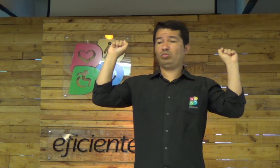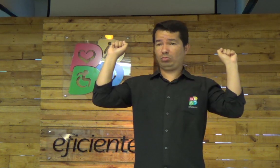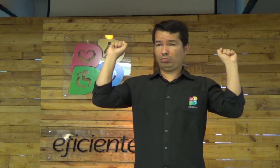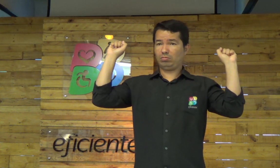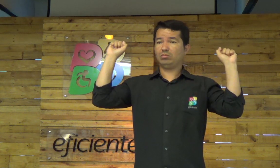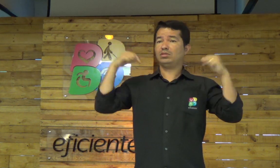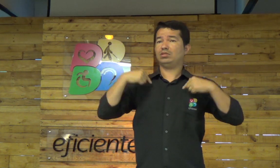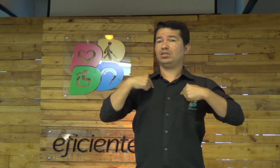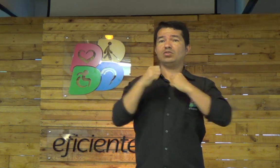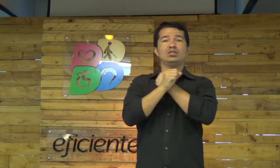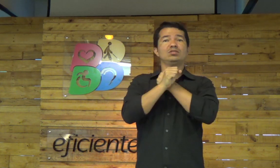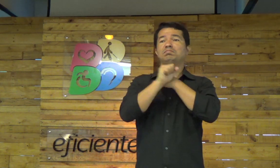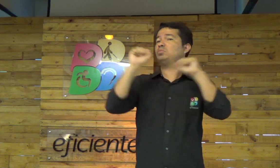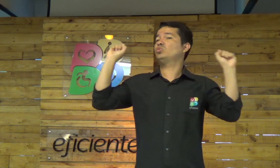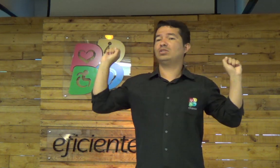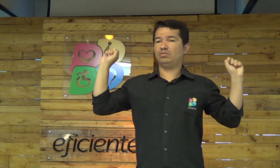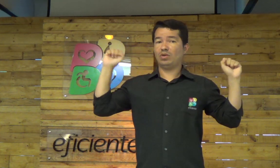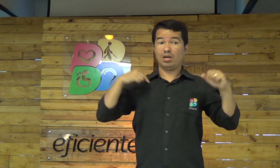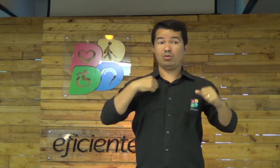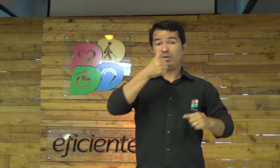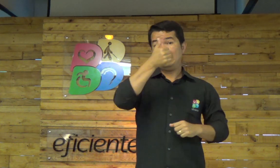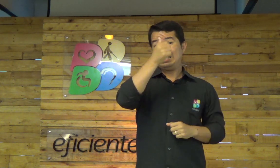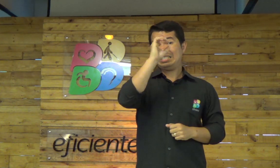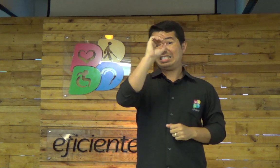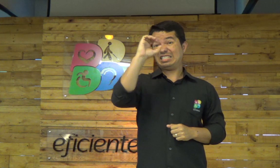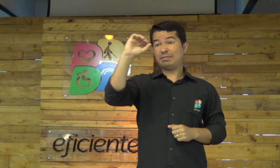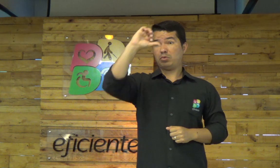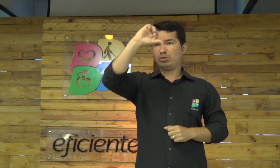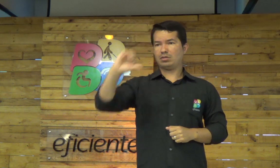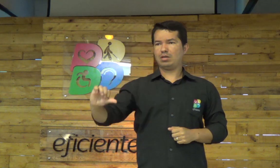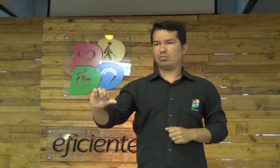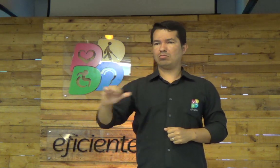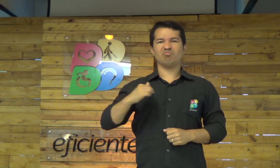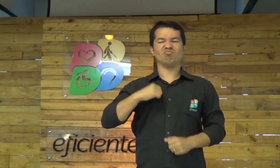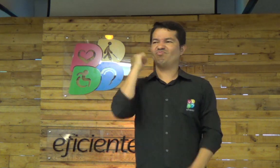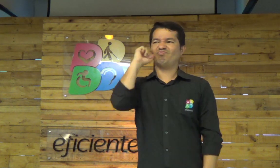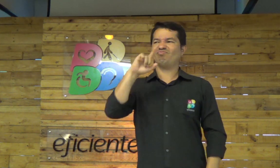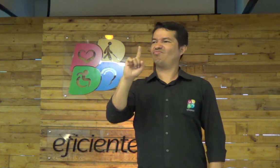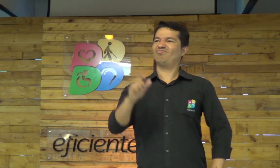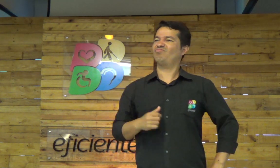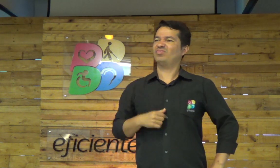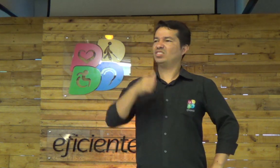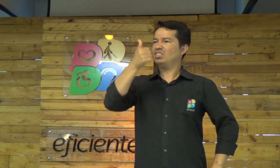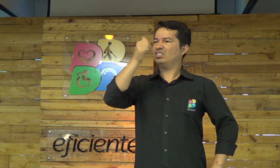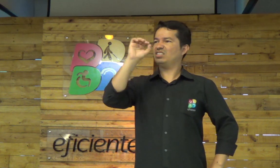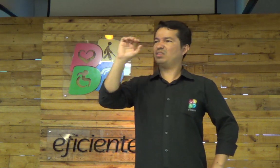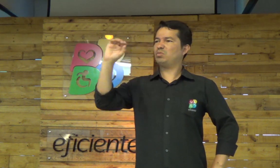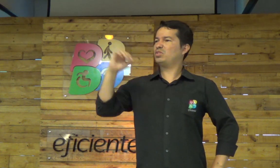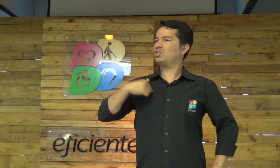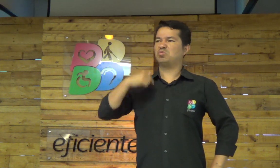Ele nos deu a liberdade... Ele nos substituiu... 100%...